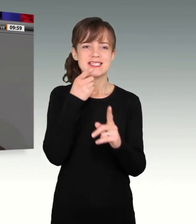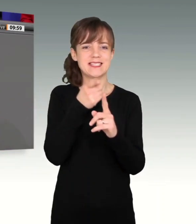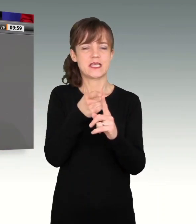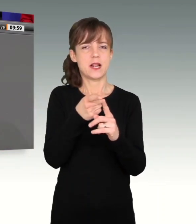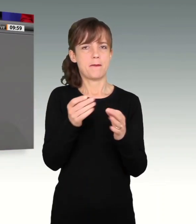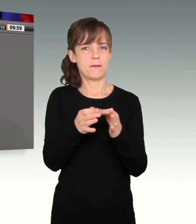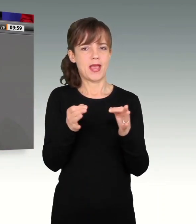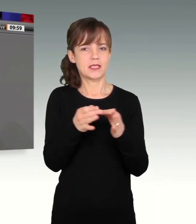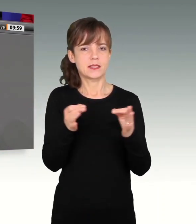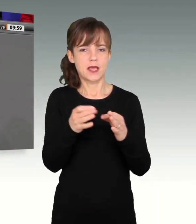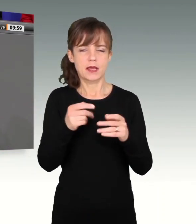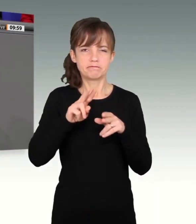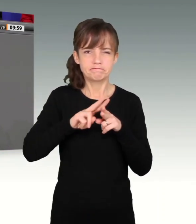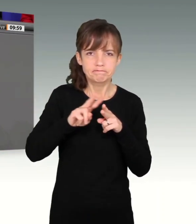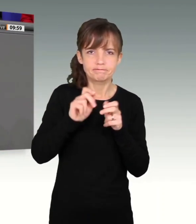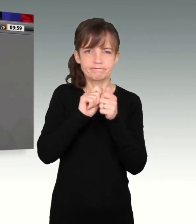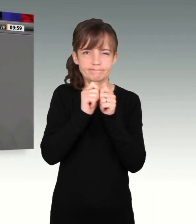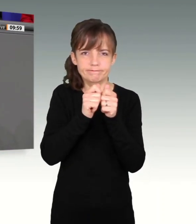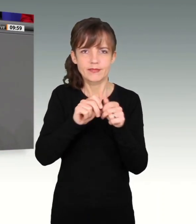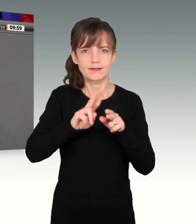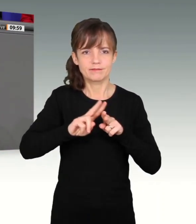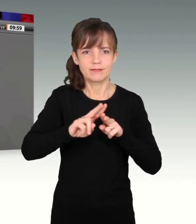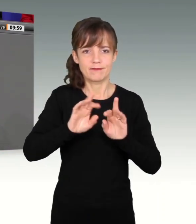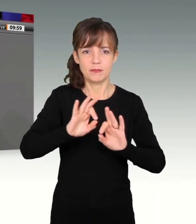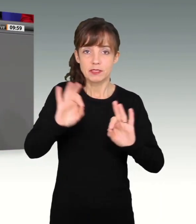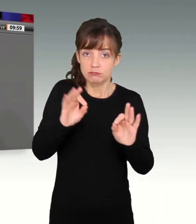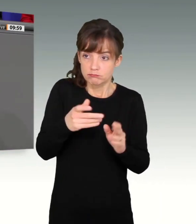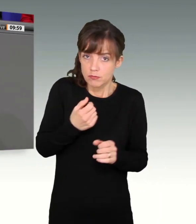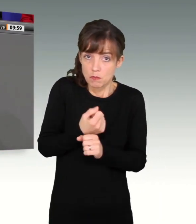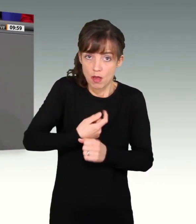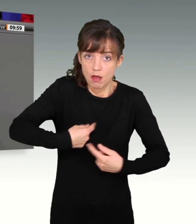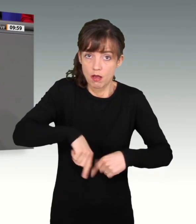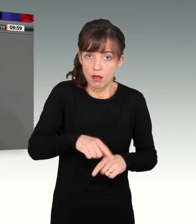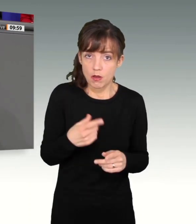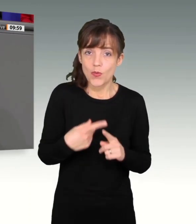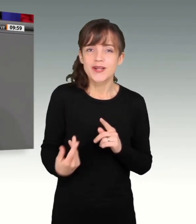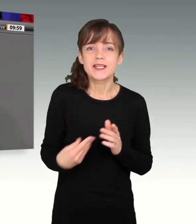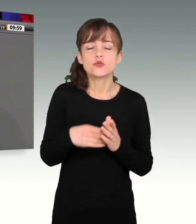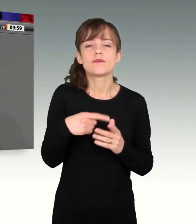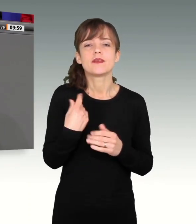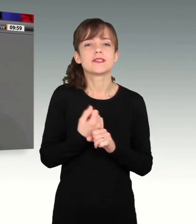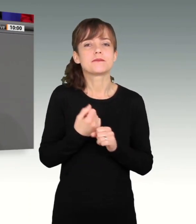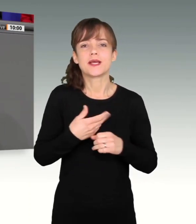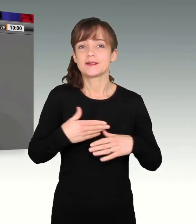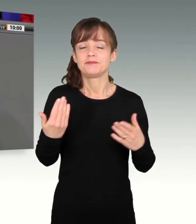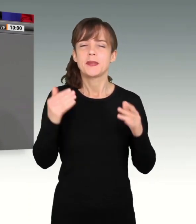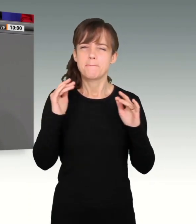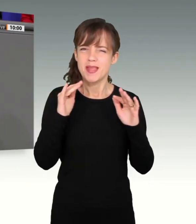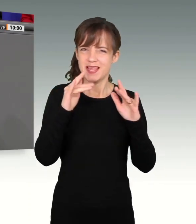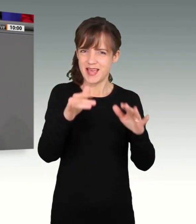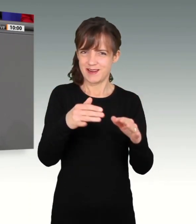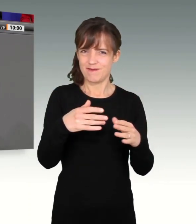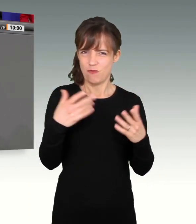Maßnahmen nachzujustieren und nachzuschärfen. Und nichts anderes tun wir. Und wir tun vor allen Dingen das, dass wir nämlich die Milliarden, die wir für